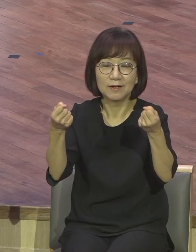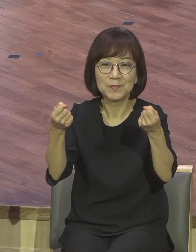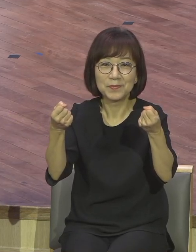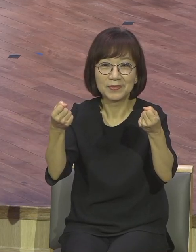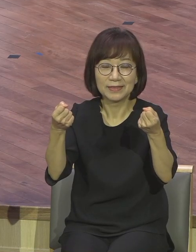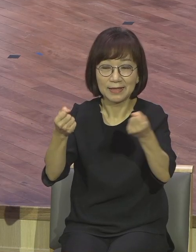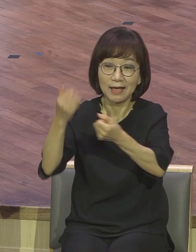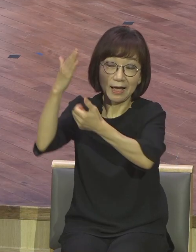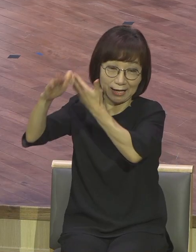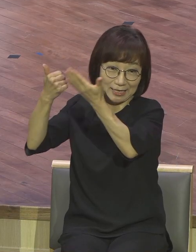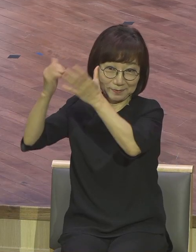속성입니다.